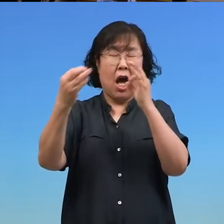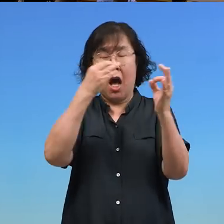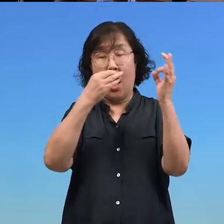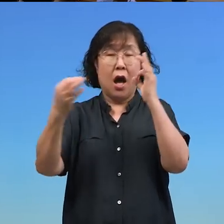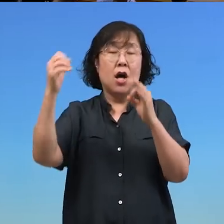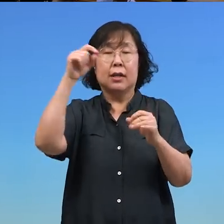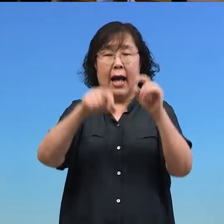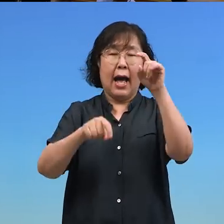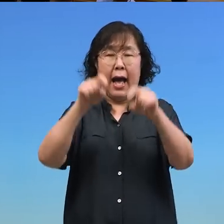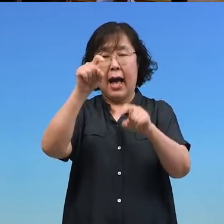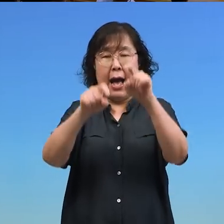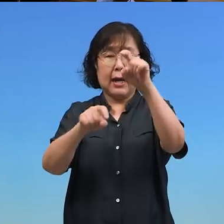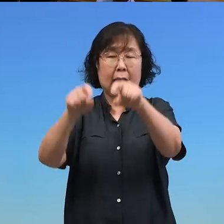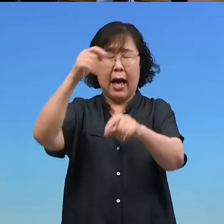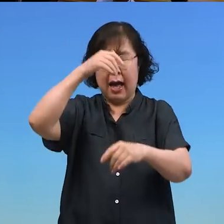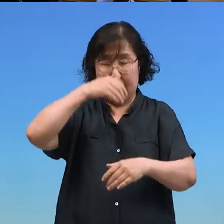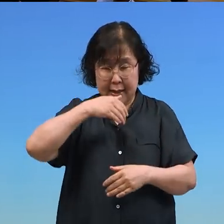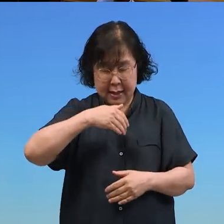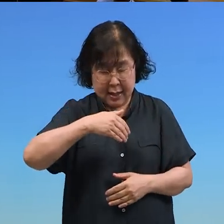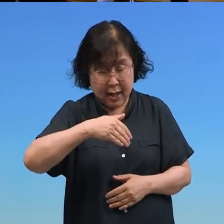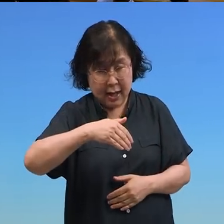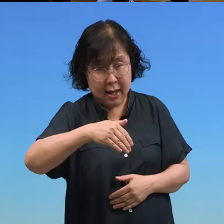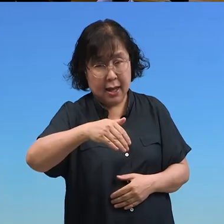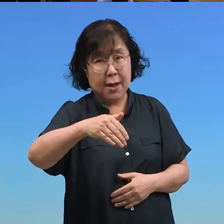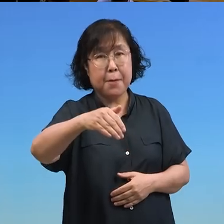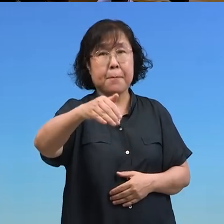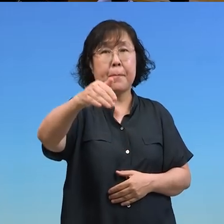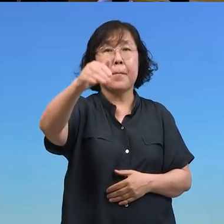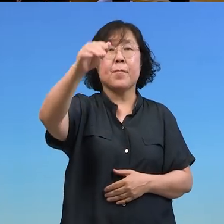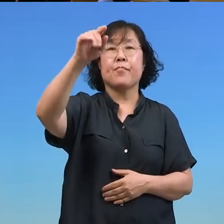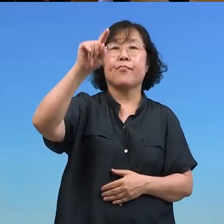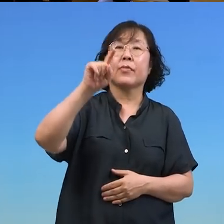외치며 날아가네 이 산지를